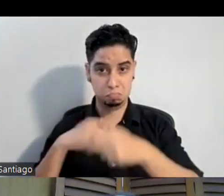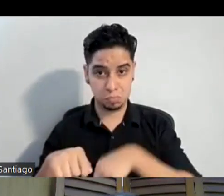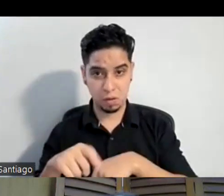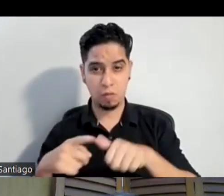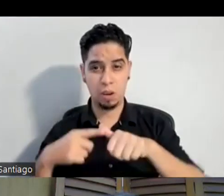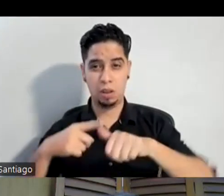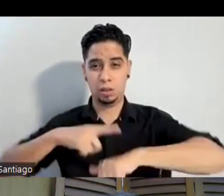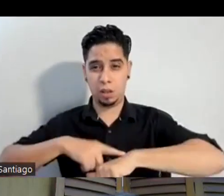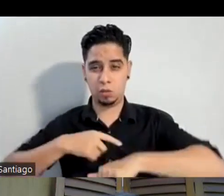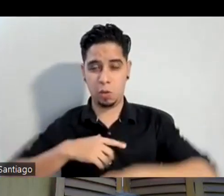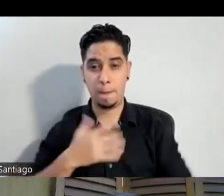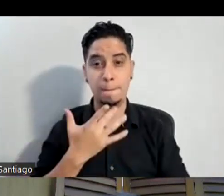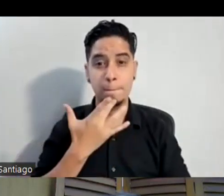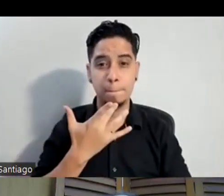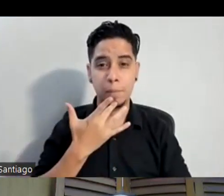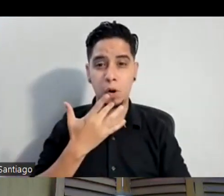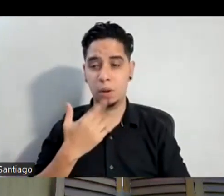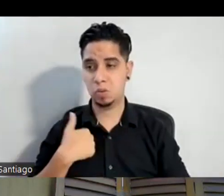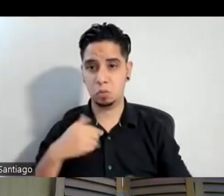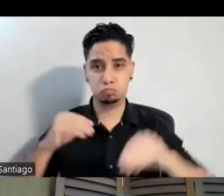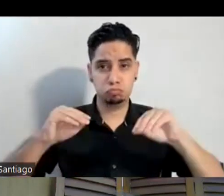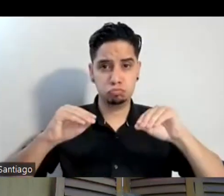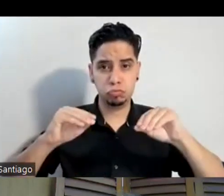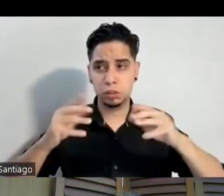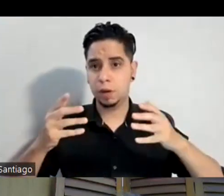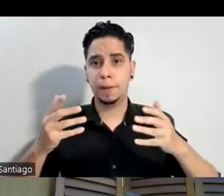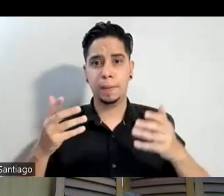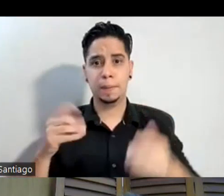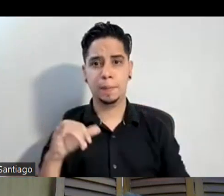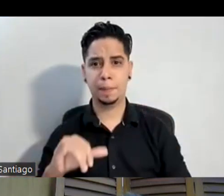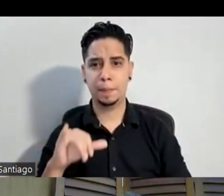probé lo que era dar una clase y pues después de eso